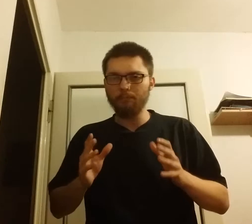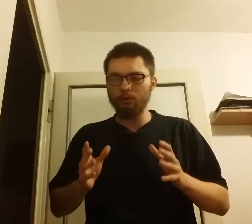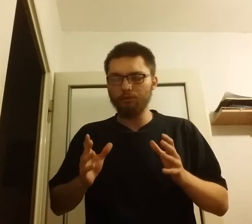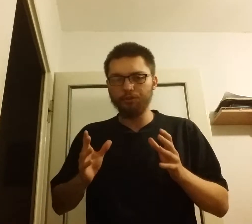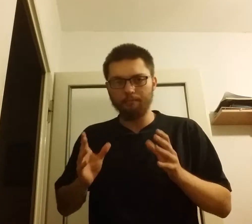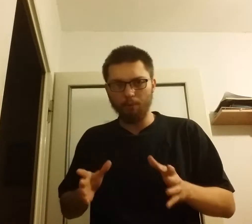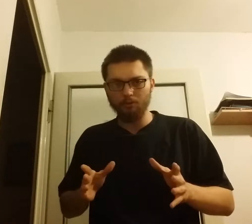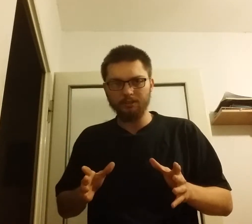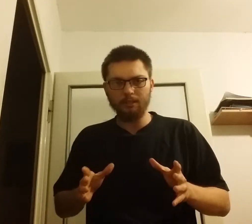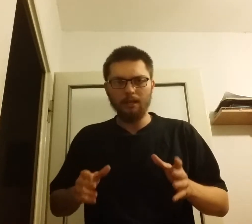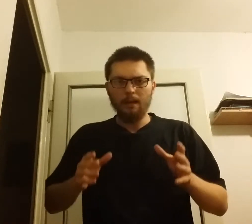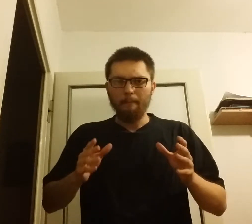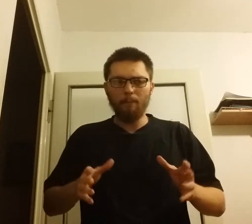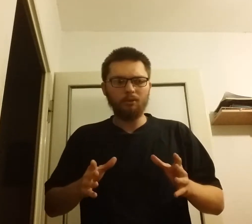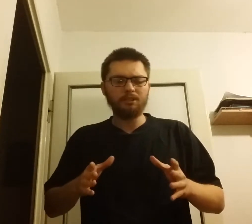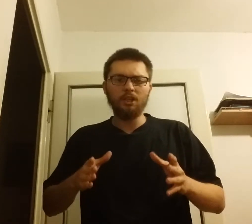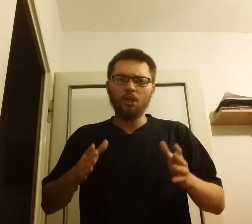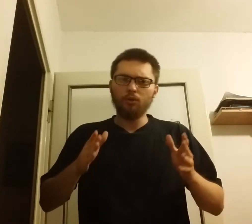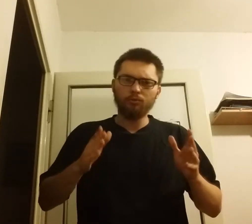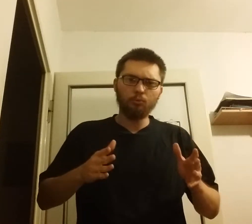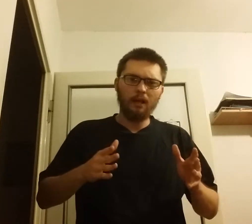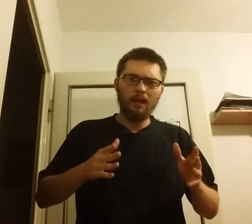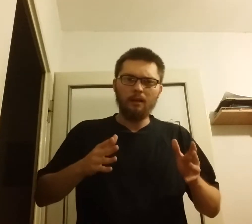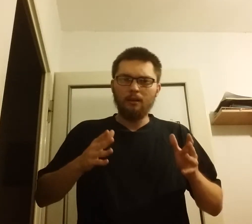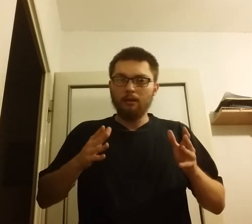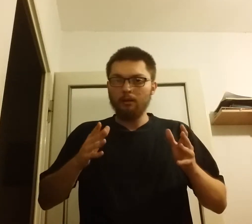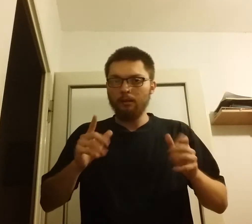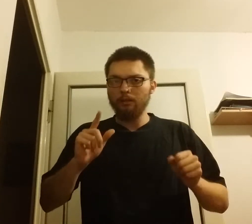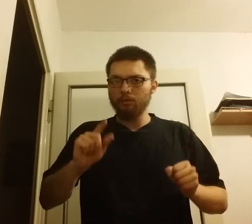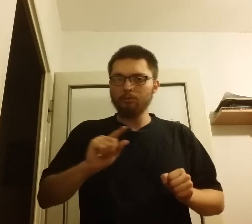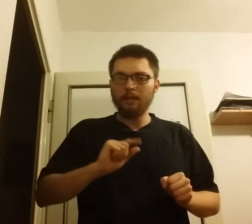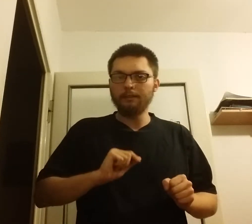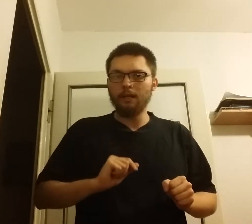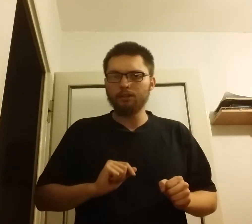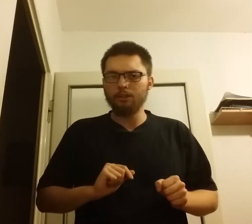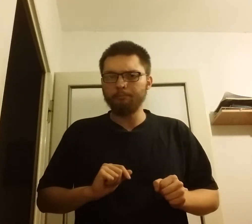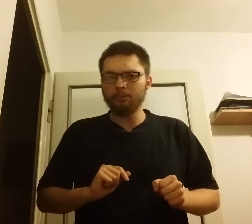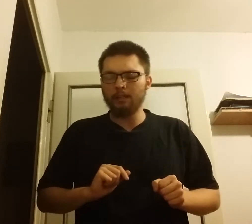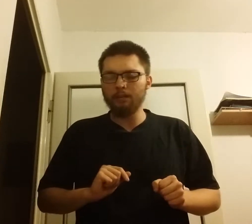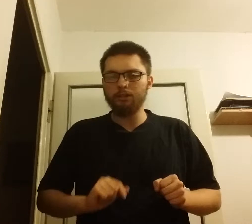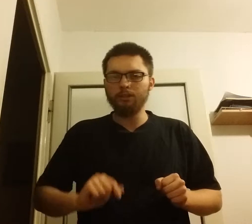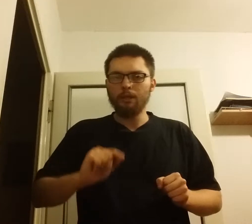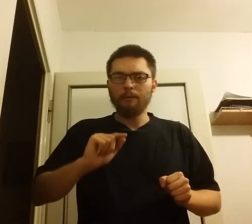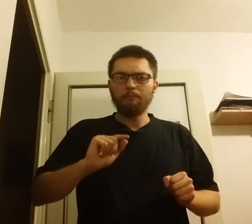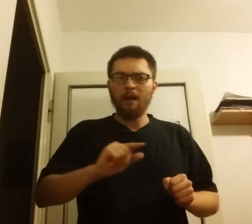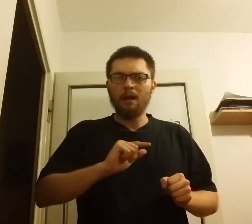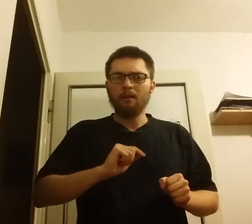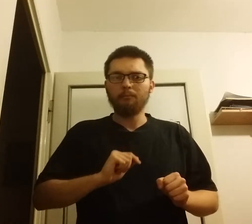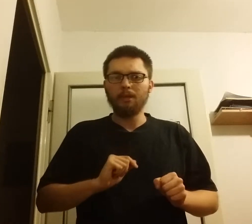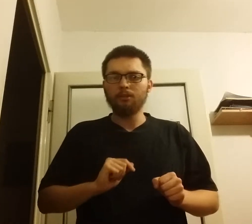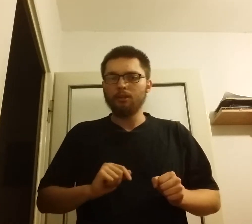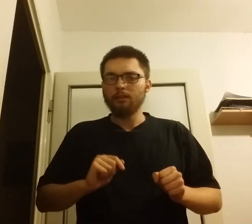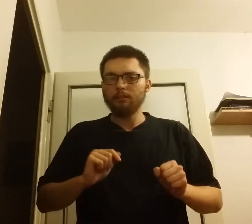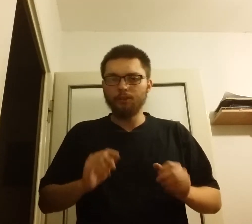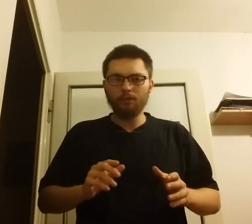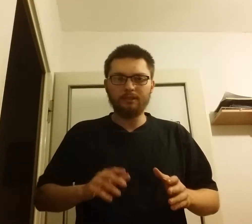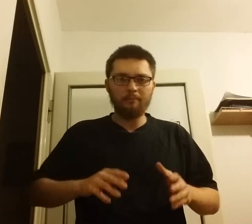odnośnie Polski. Polski, która i tutaj należy podkreślić, ma mieć dostęp